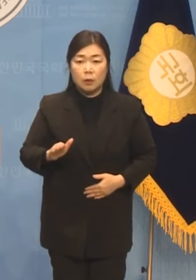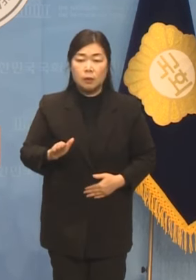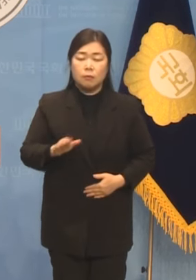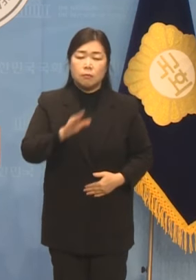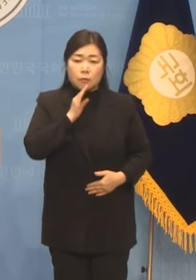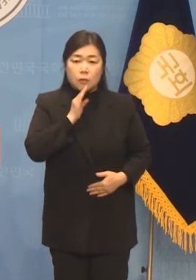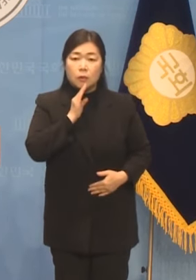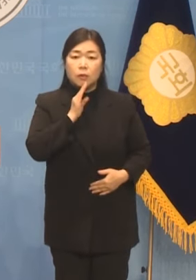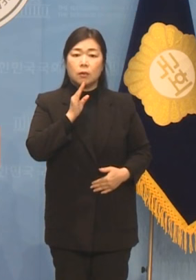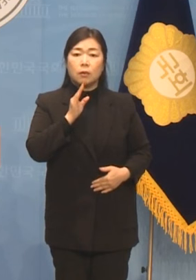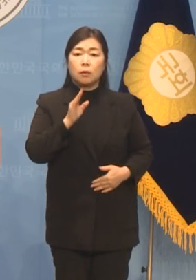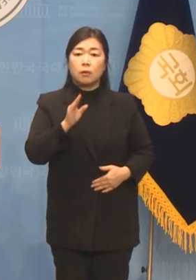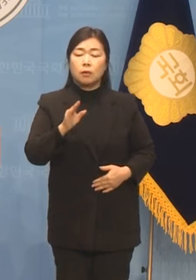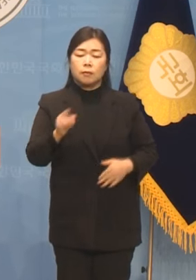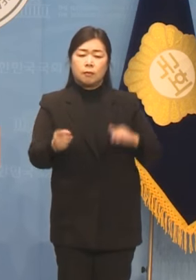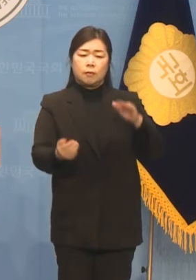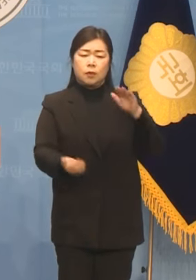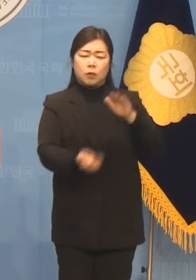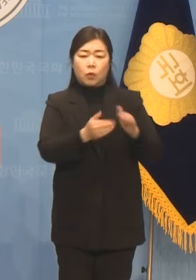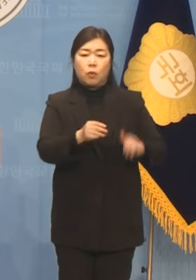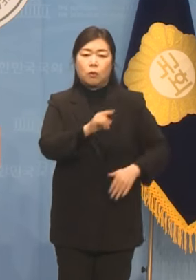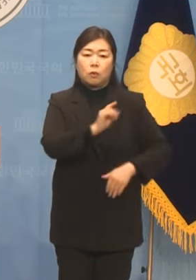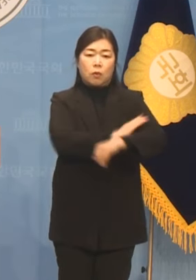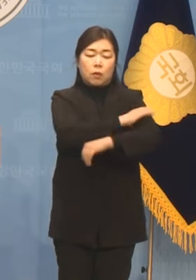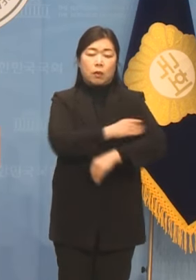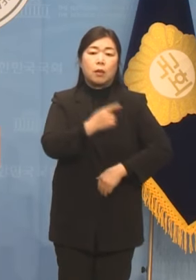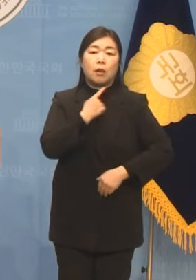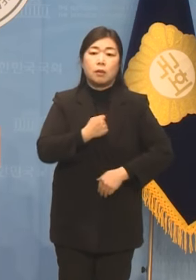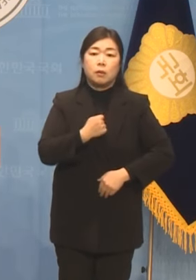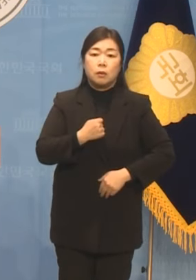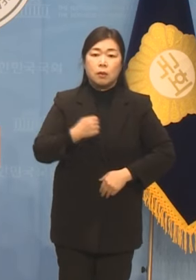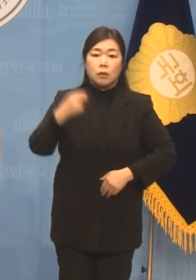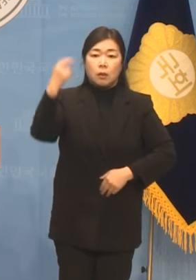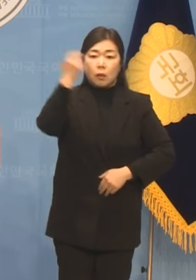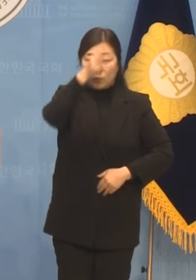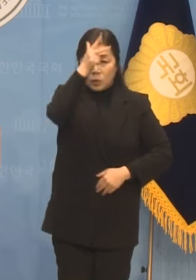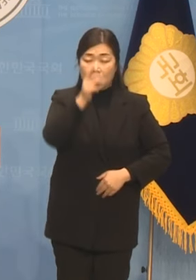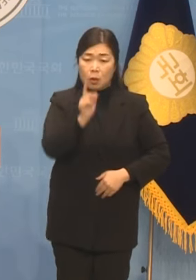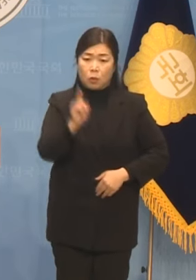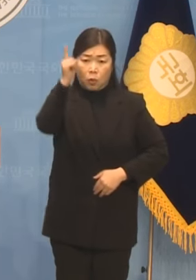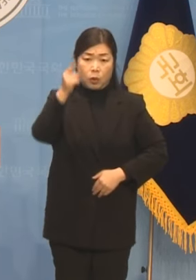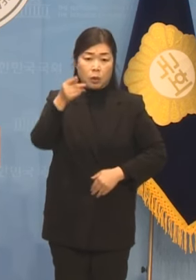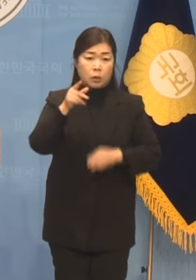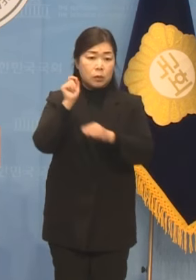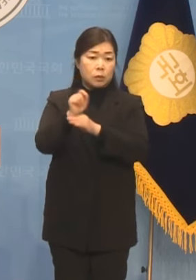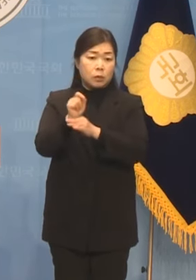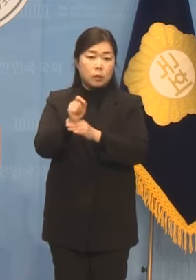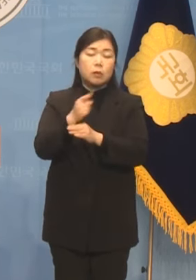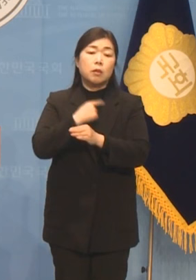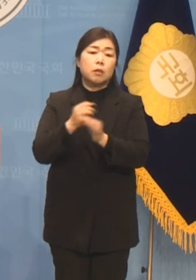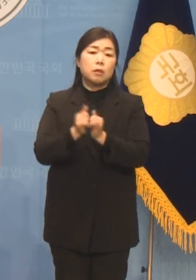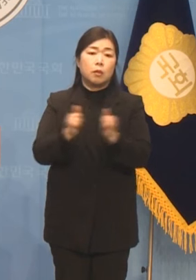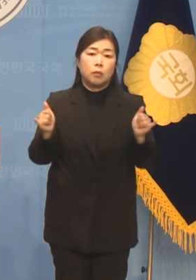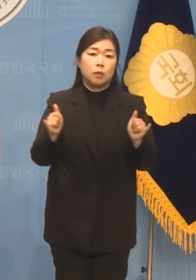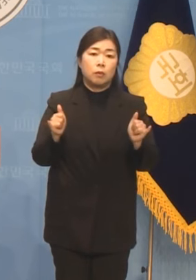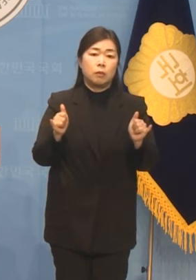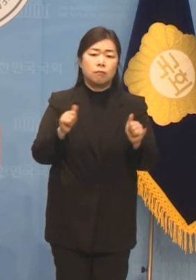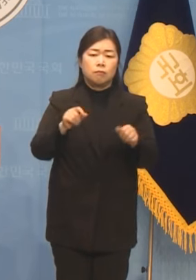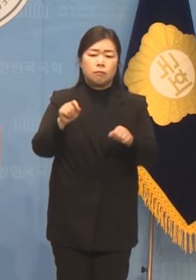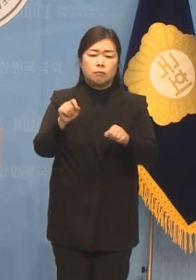핵심이자 최고 기득권 중 하나인 검찰 고위직에게는 이러한 규정을 적용하지 않았습니다.